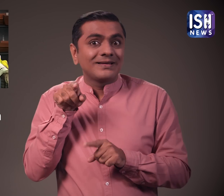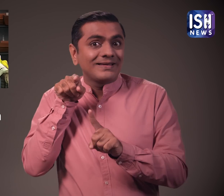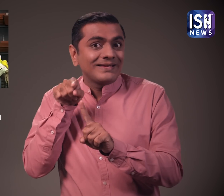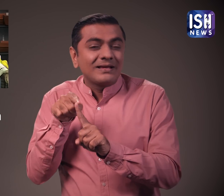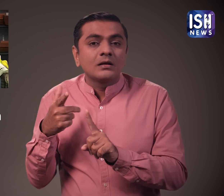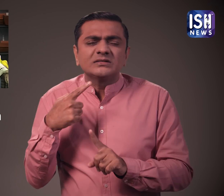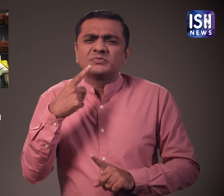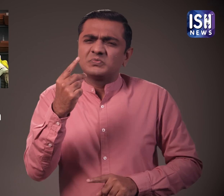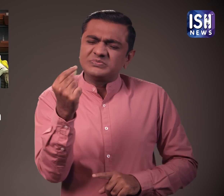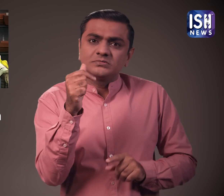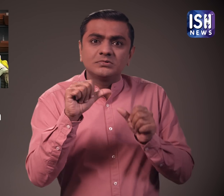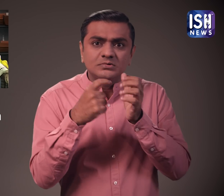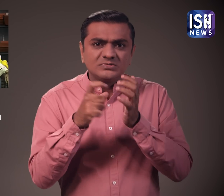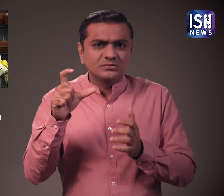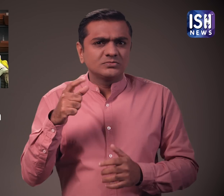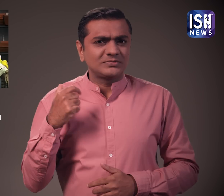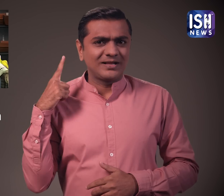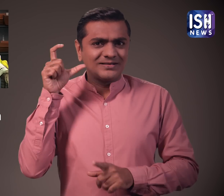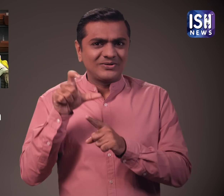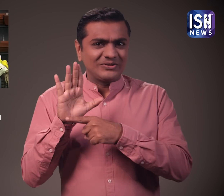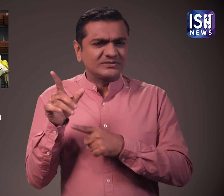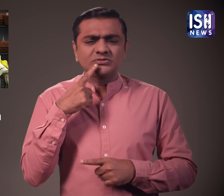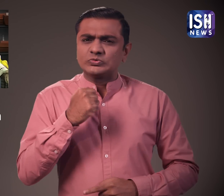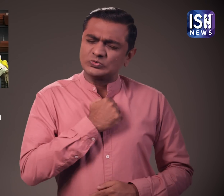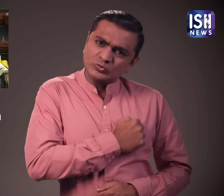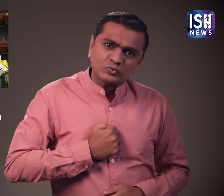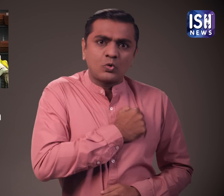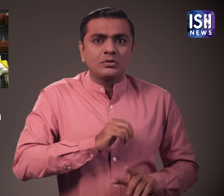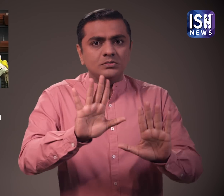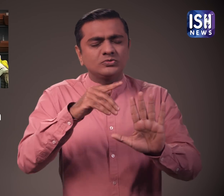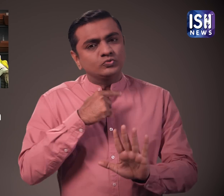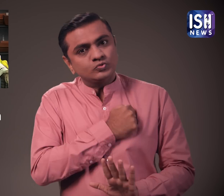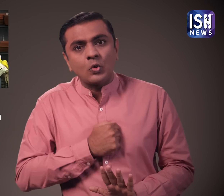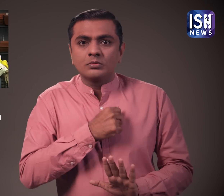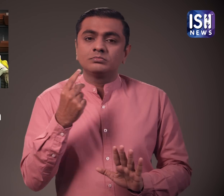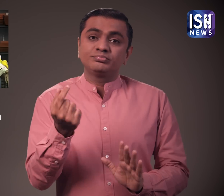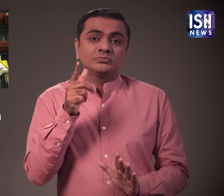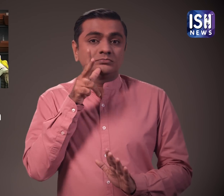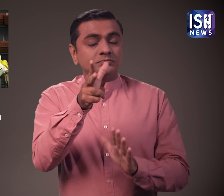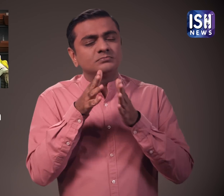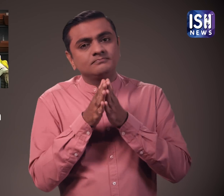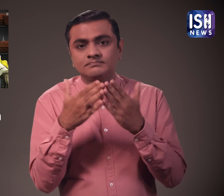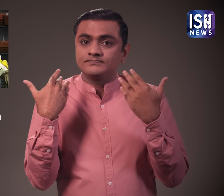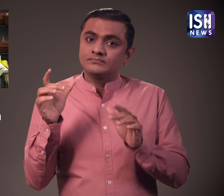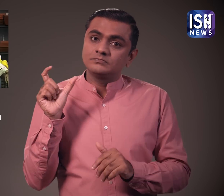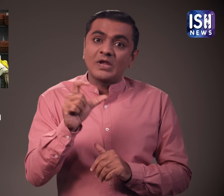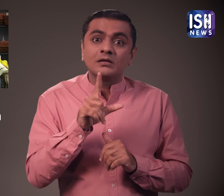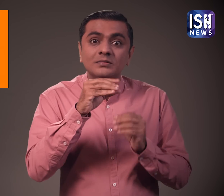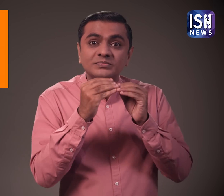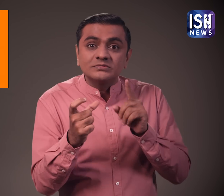चौधरी ने तुरंत माफी मांगी। हालाकि भाजपा कॉंग्रेस अध्यक्ष सोन्या गांदी से माफी मंगवाना